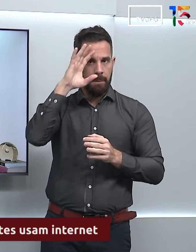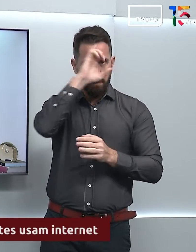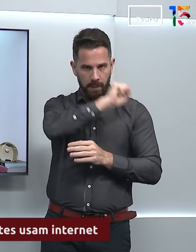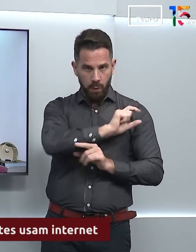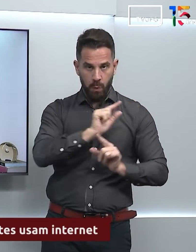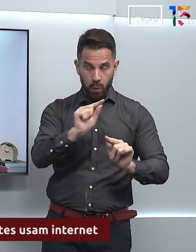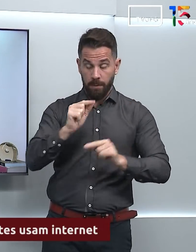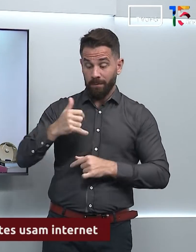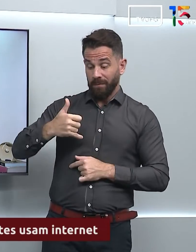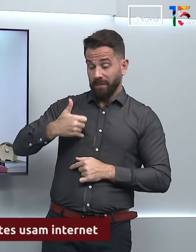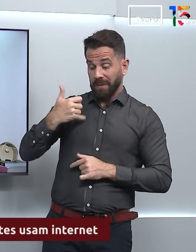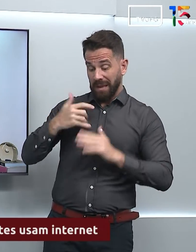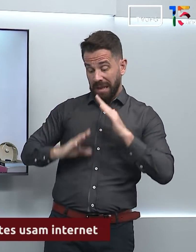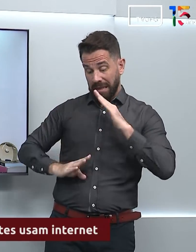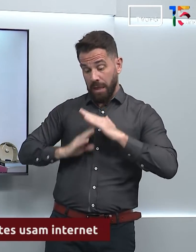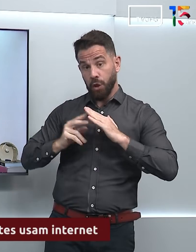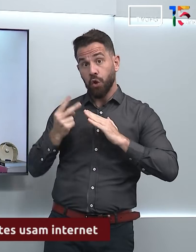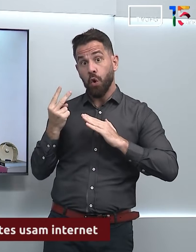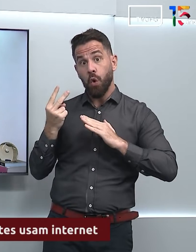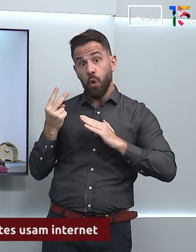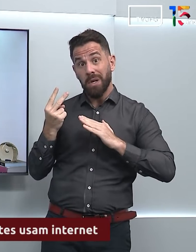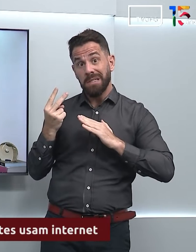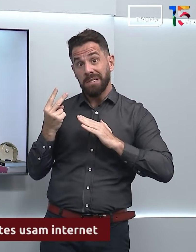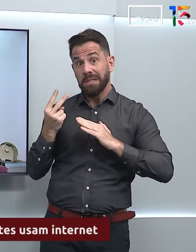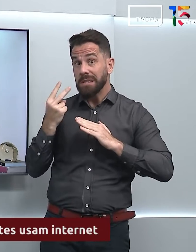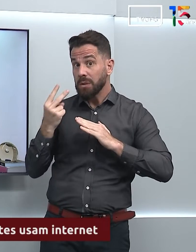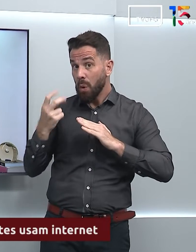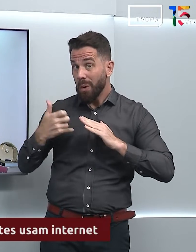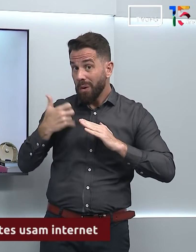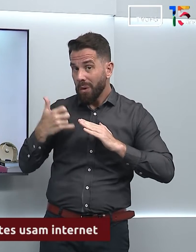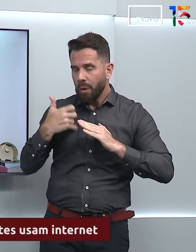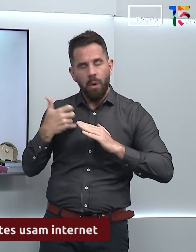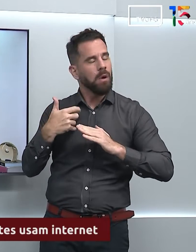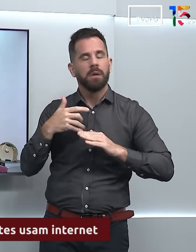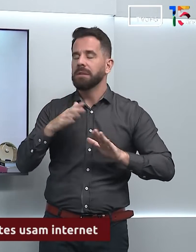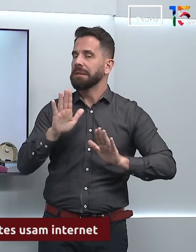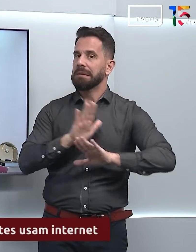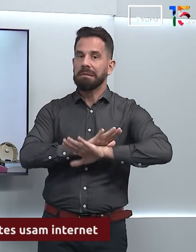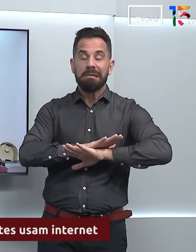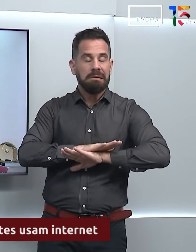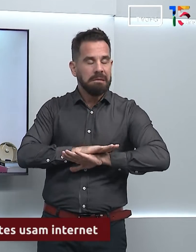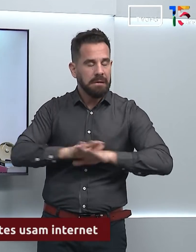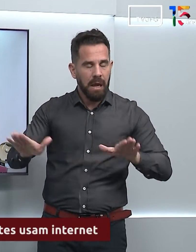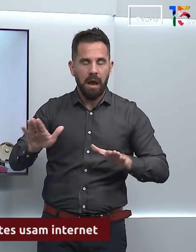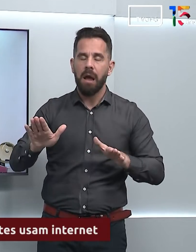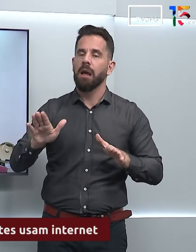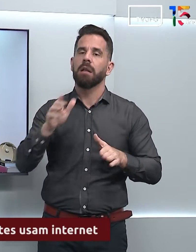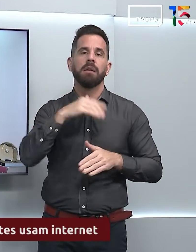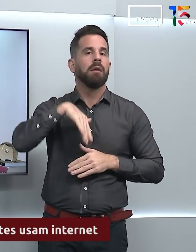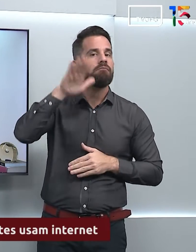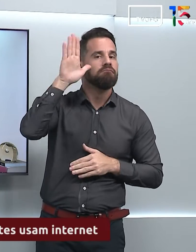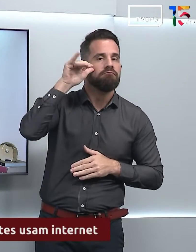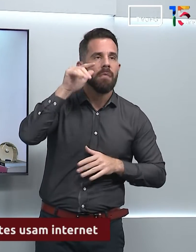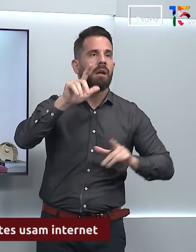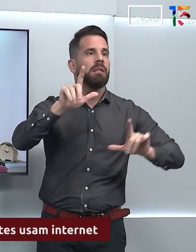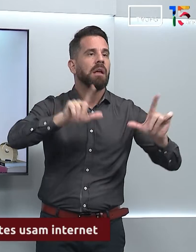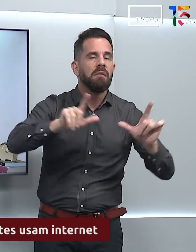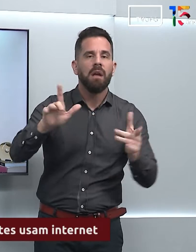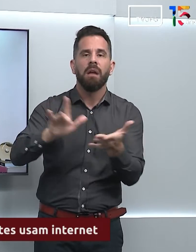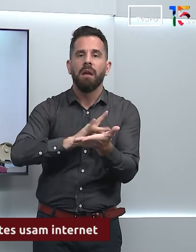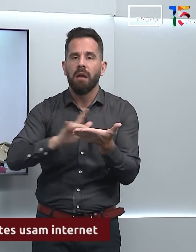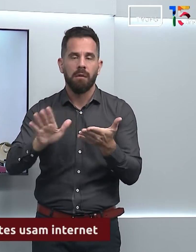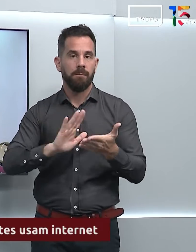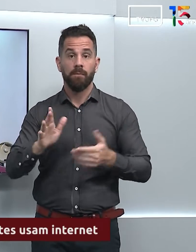até os dois anos as crianças não sejam expostas às telas. Dos dois aos cinco anos, as crianças sejam